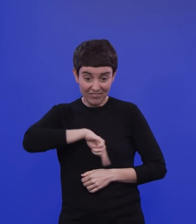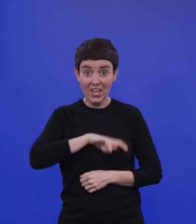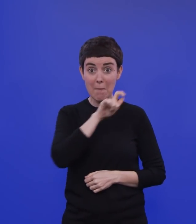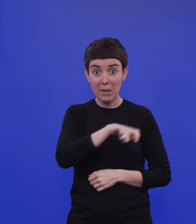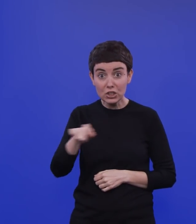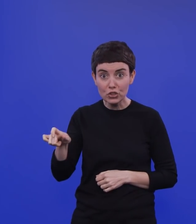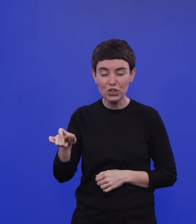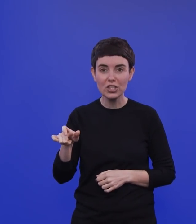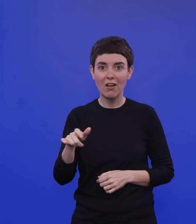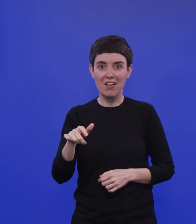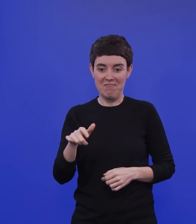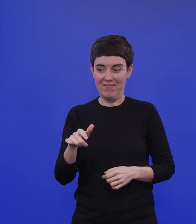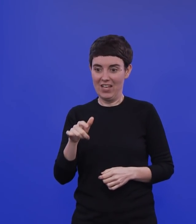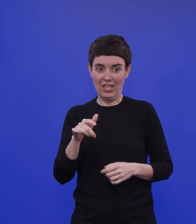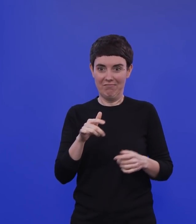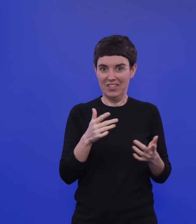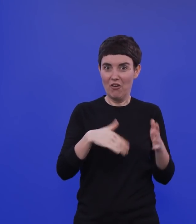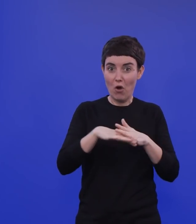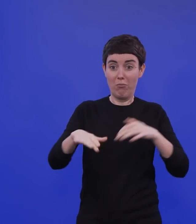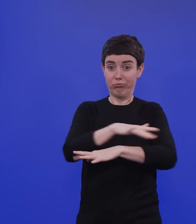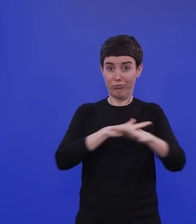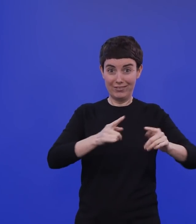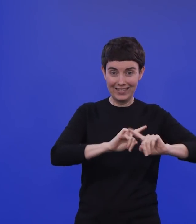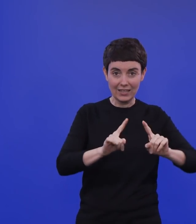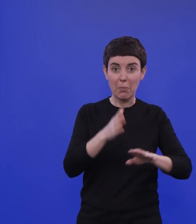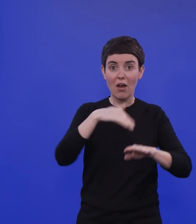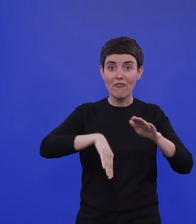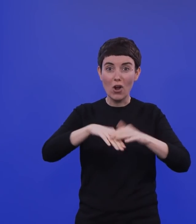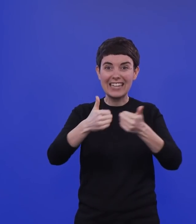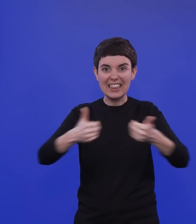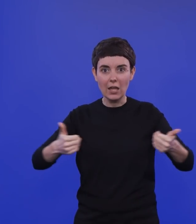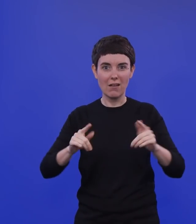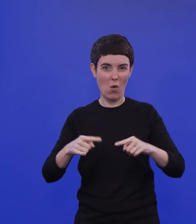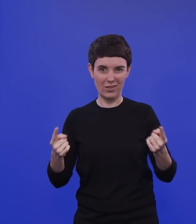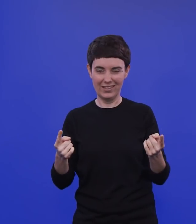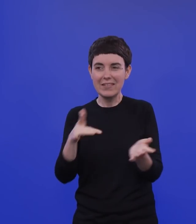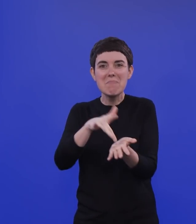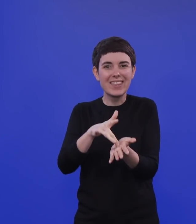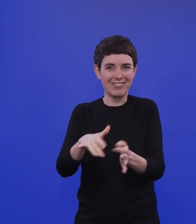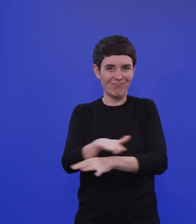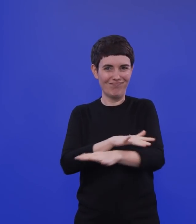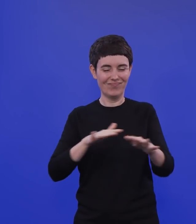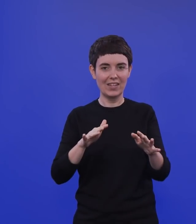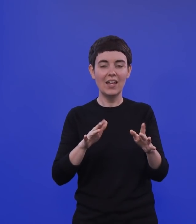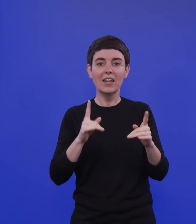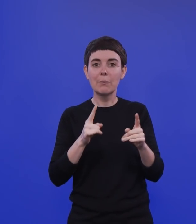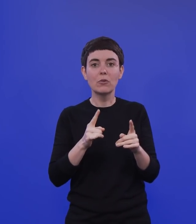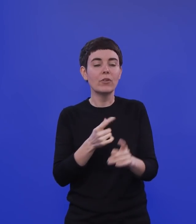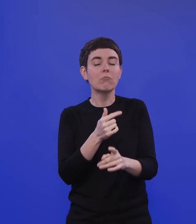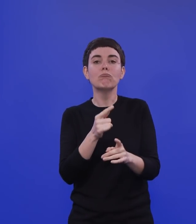es gibt auch in einer im Durchschnitt gut geimpften Bevölkerung immer wieder Nischen in der Bevölkerung, wo nicht so viele Geimpfte sind